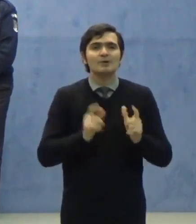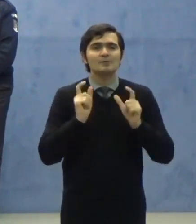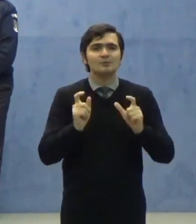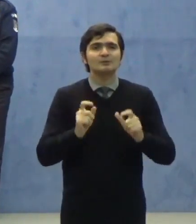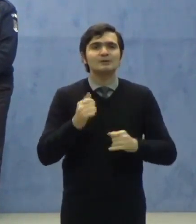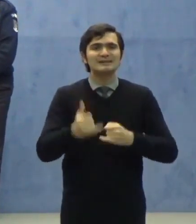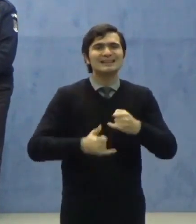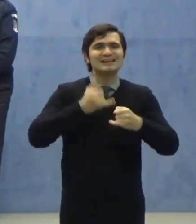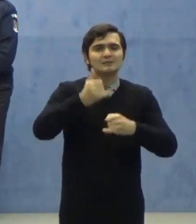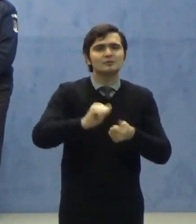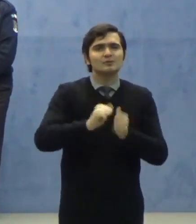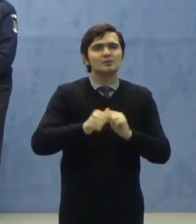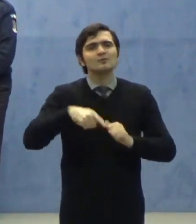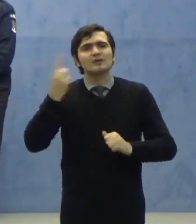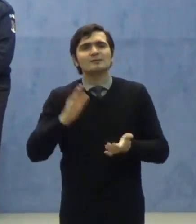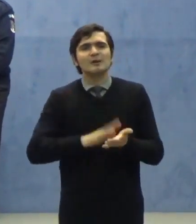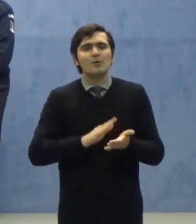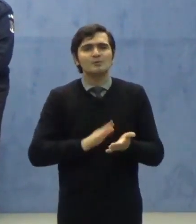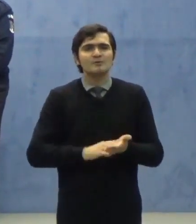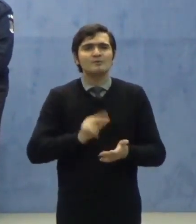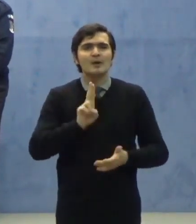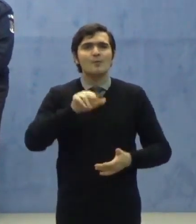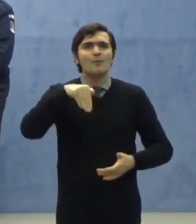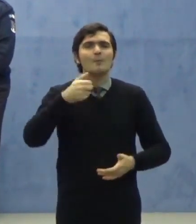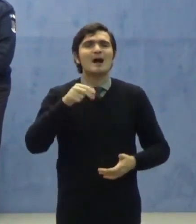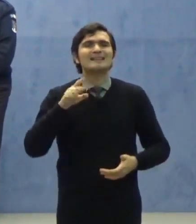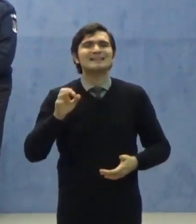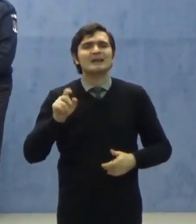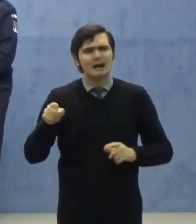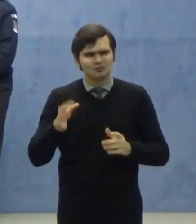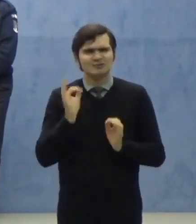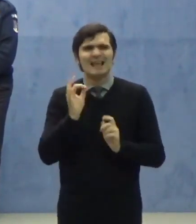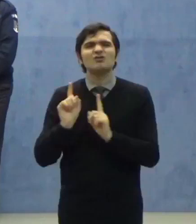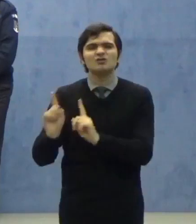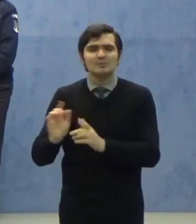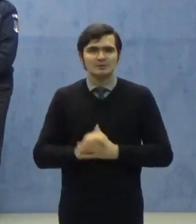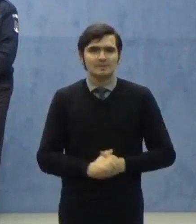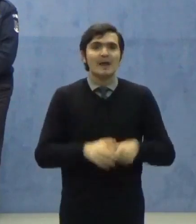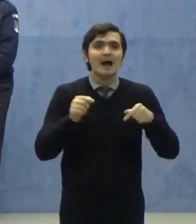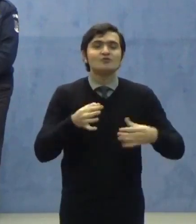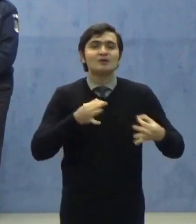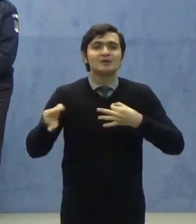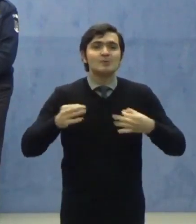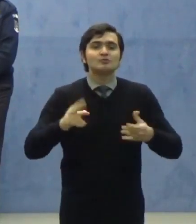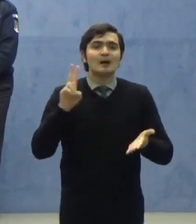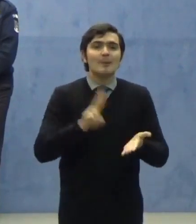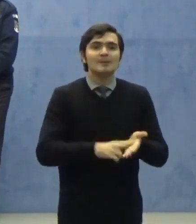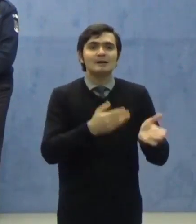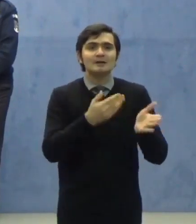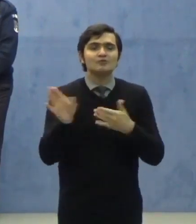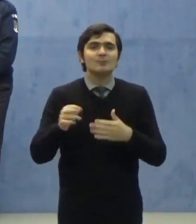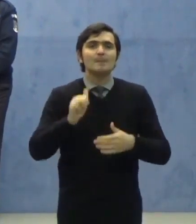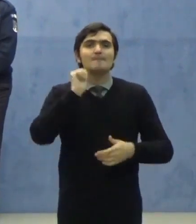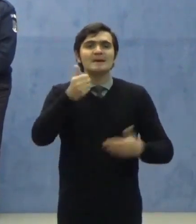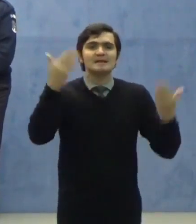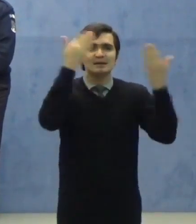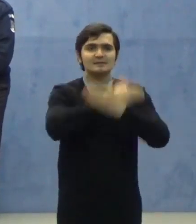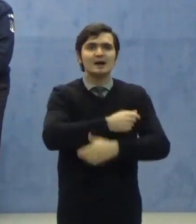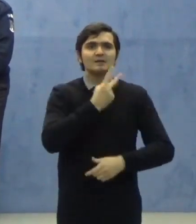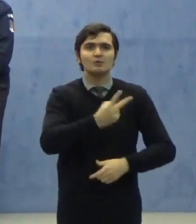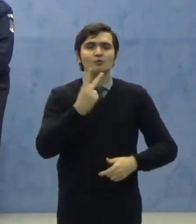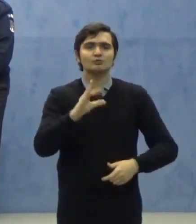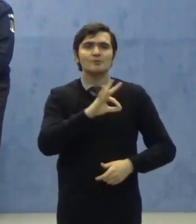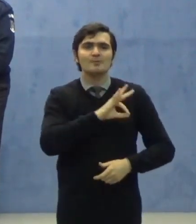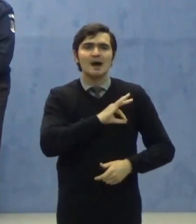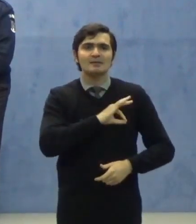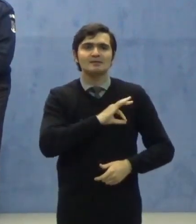sau din alte motive umanitare. Această măsură se aplică tot de mâine seară, 22 martie 2020,